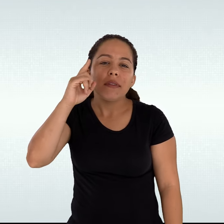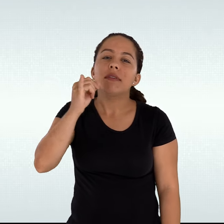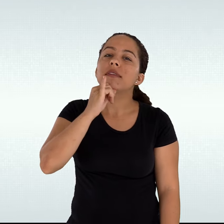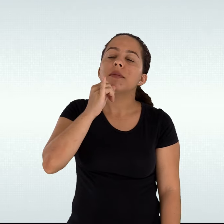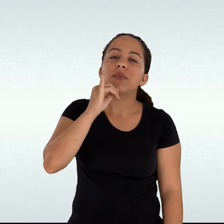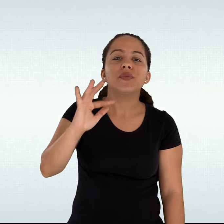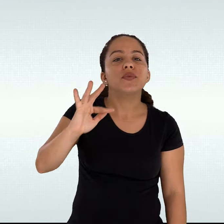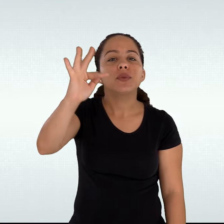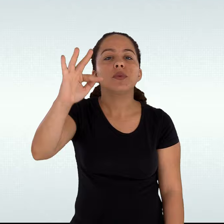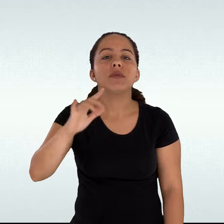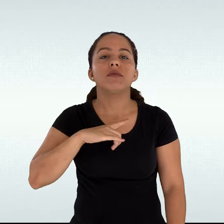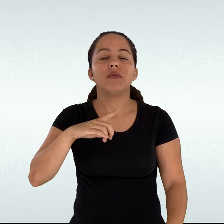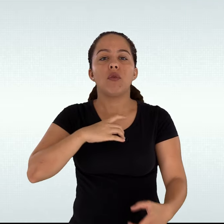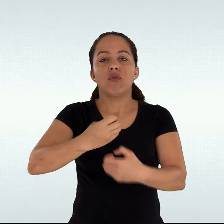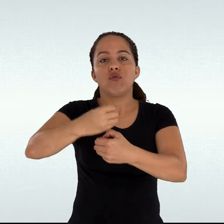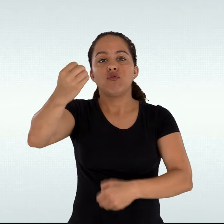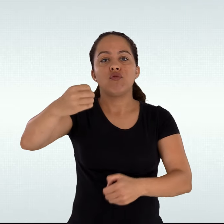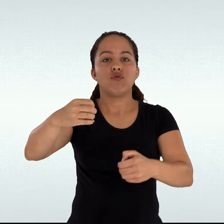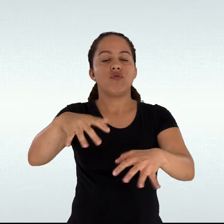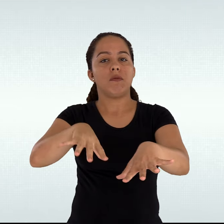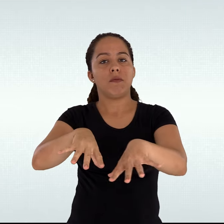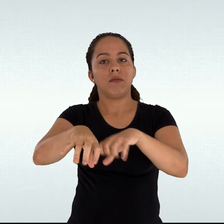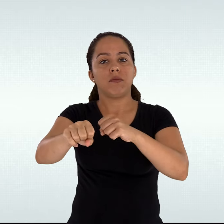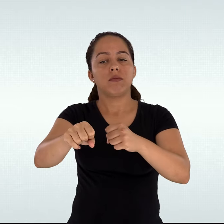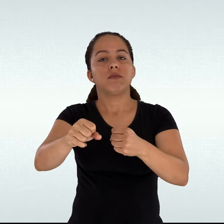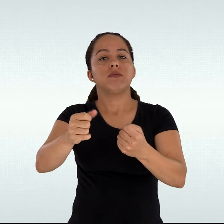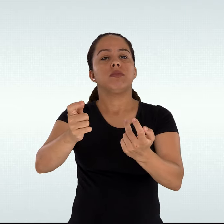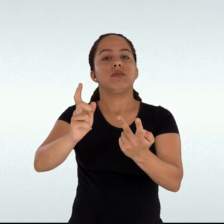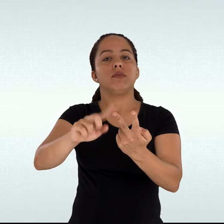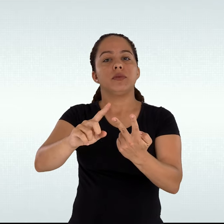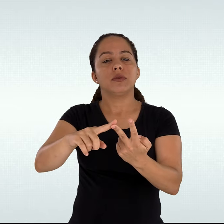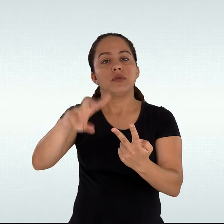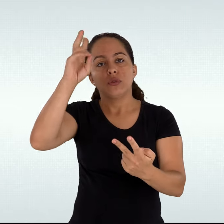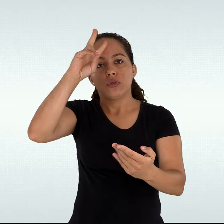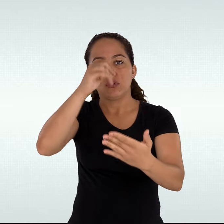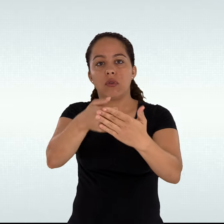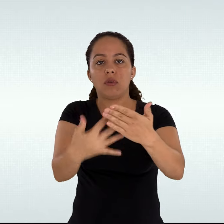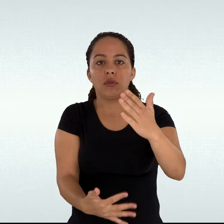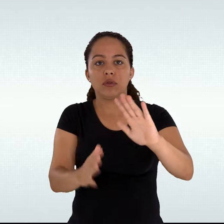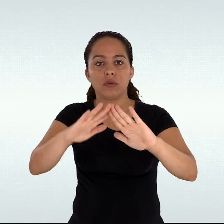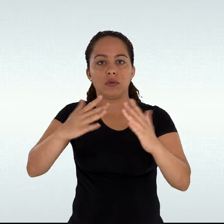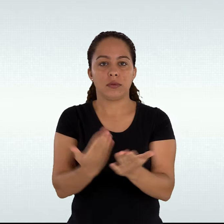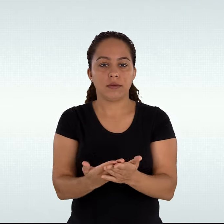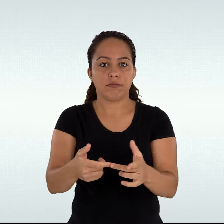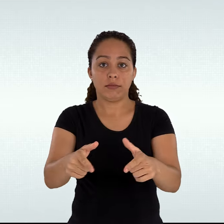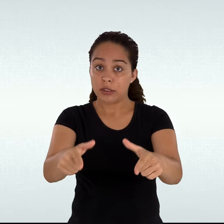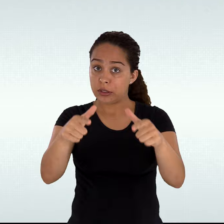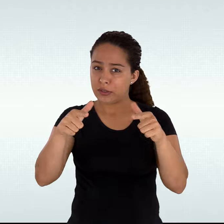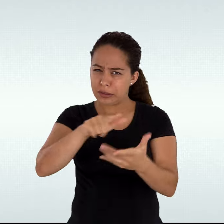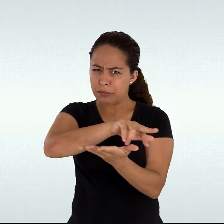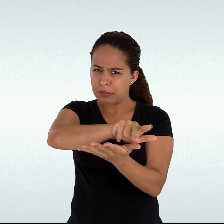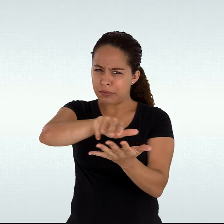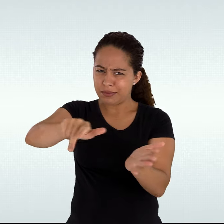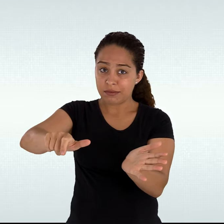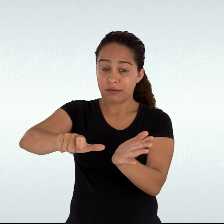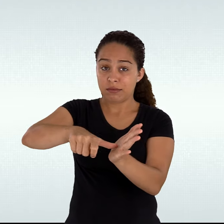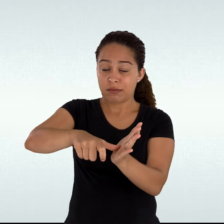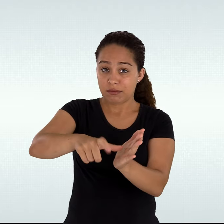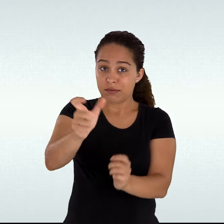âmbito da instituição, diplomas, históricos, certificados e identidade estudantil, devem